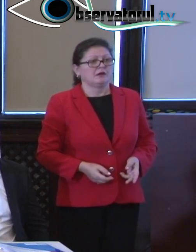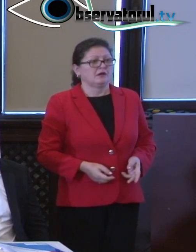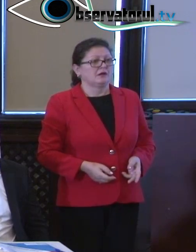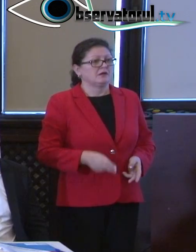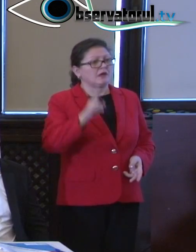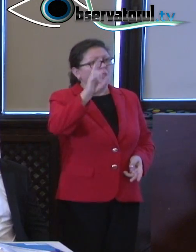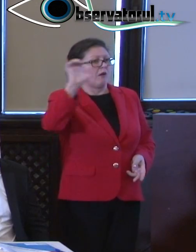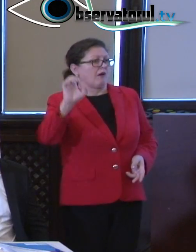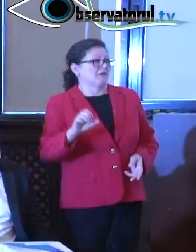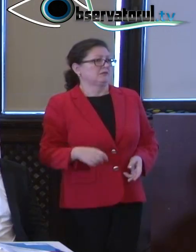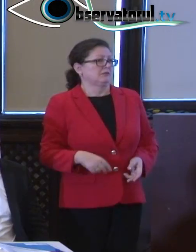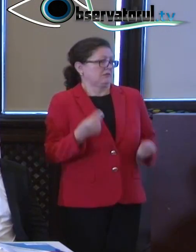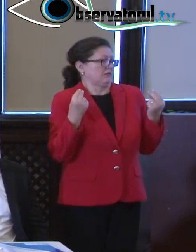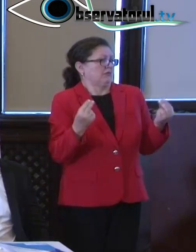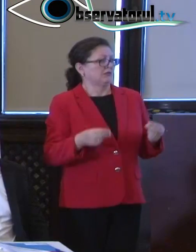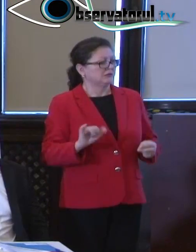2019.